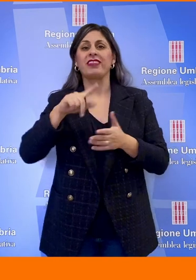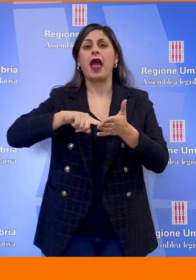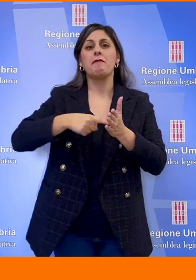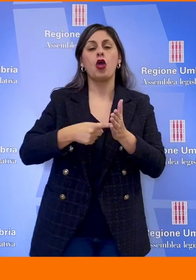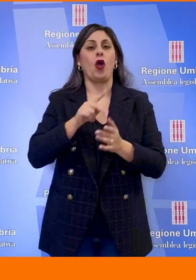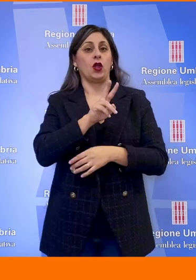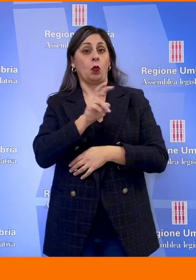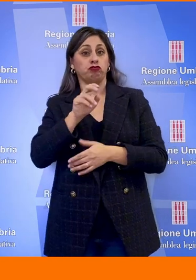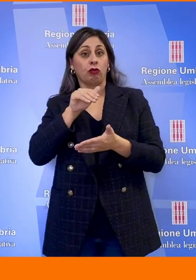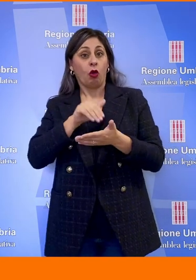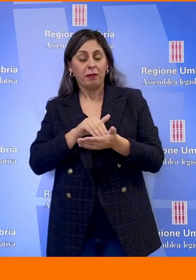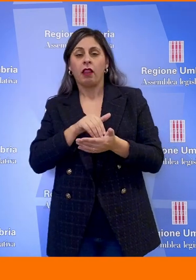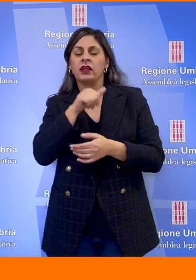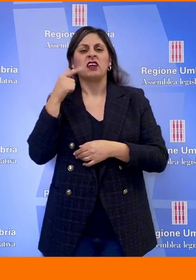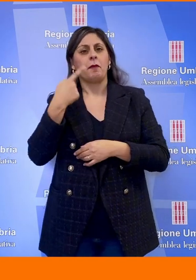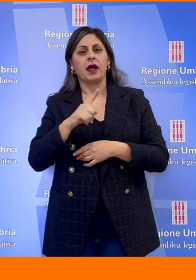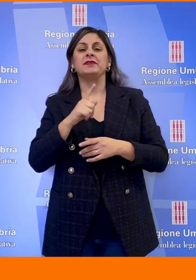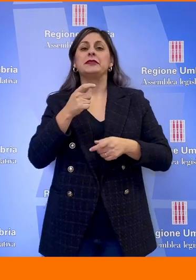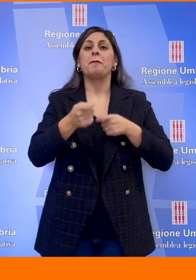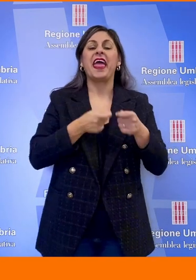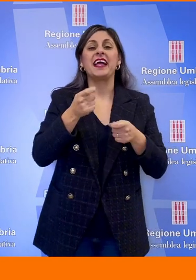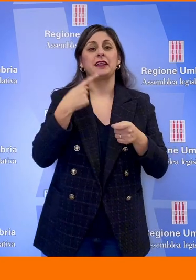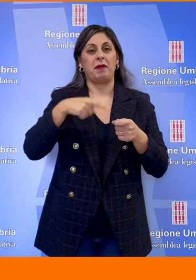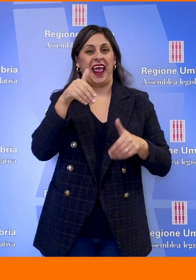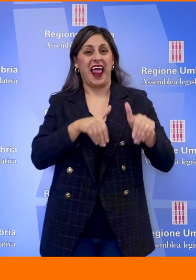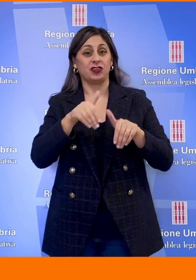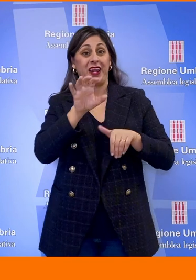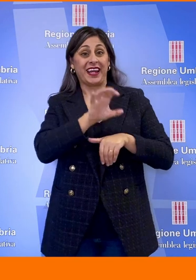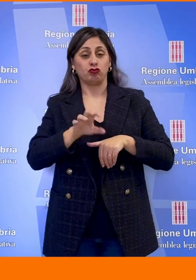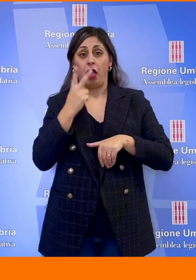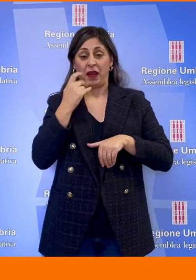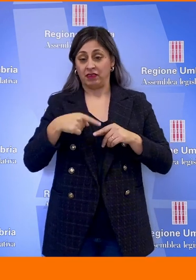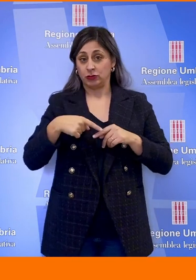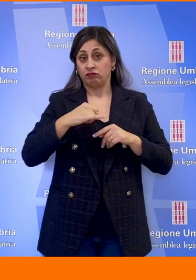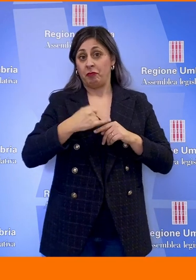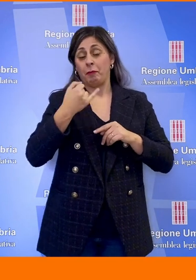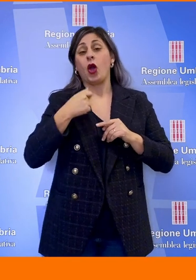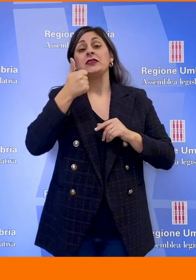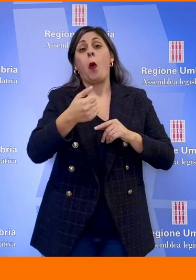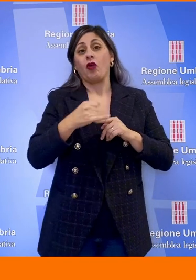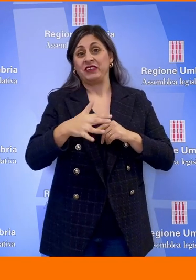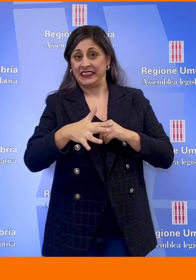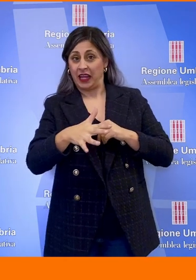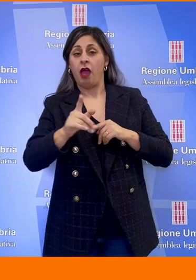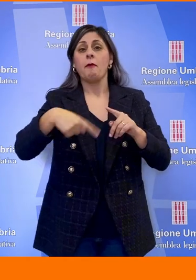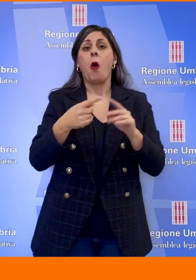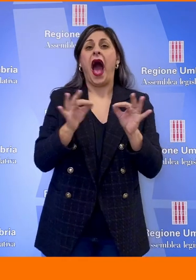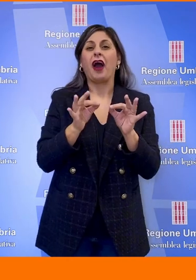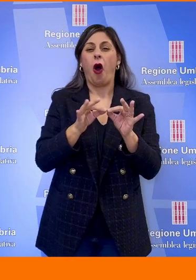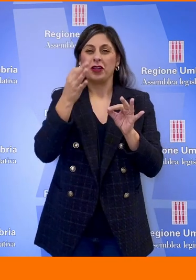per far fronte alle spese per le elezioni regionali previste alla fine del prossimo anno. Secondo gli accordi presi in conferenza Stato-Regioni, l